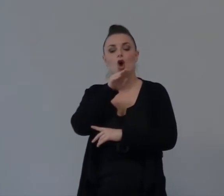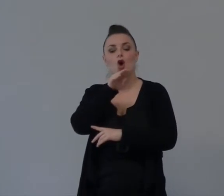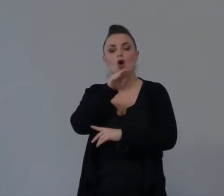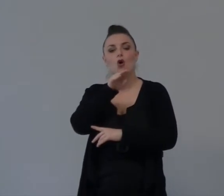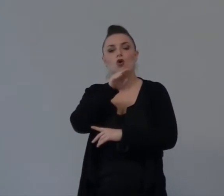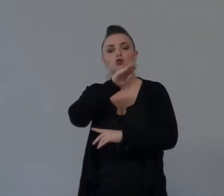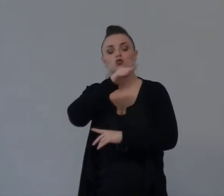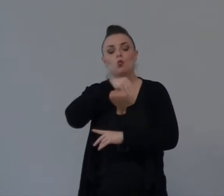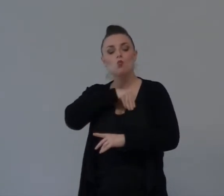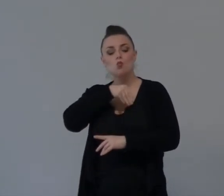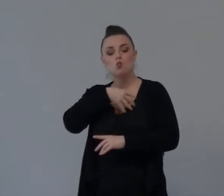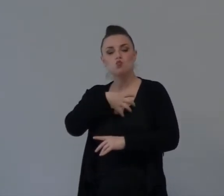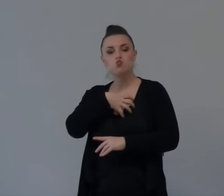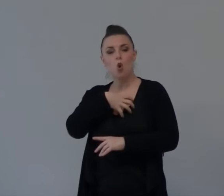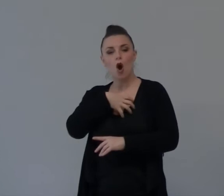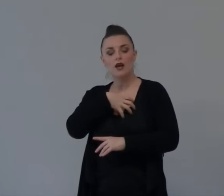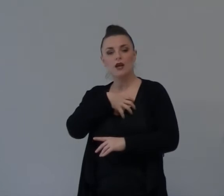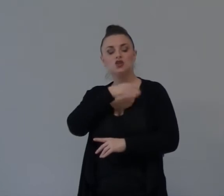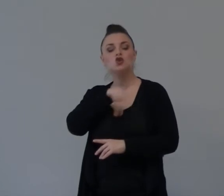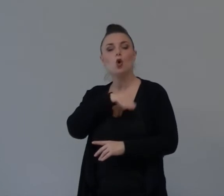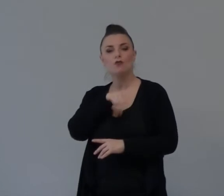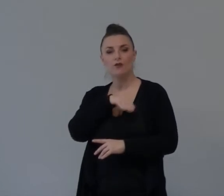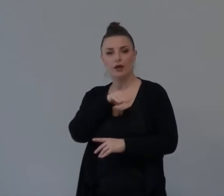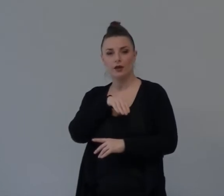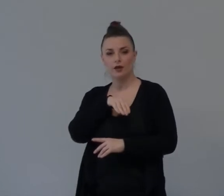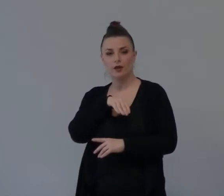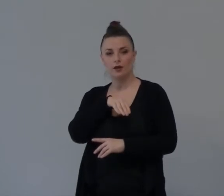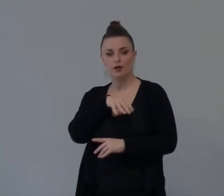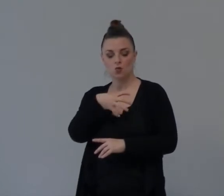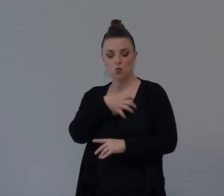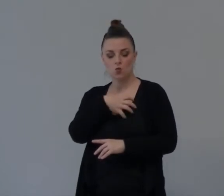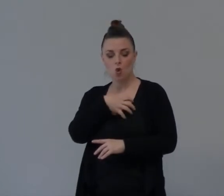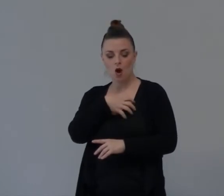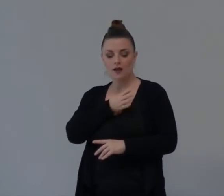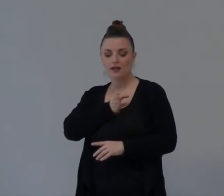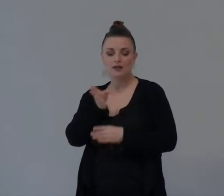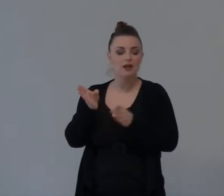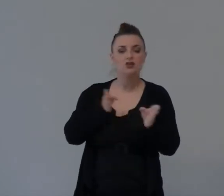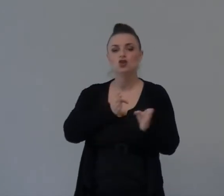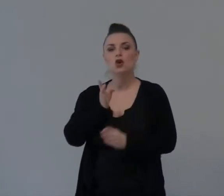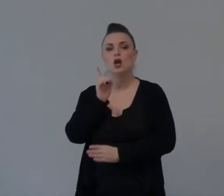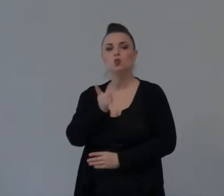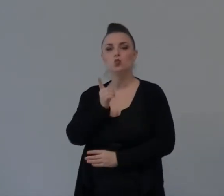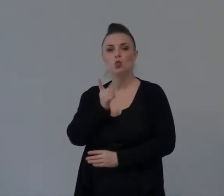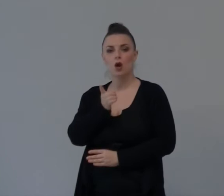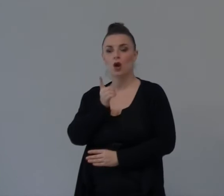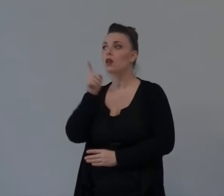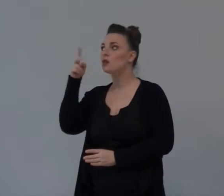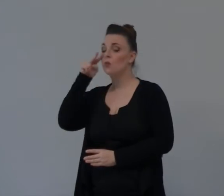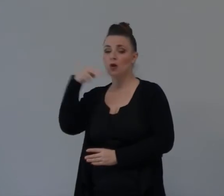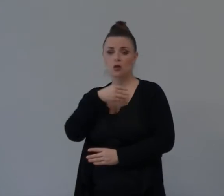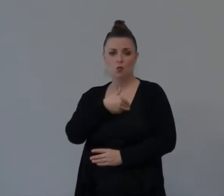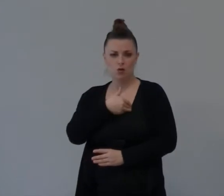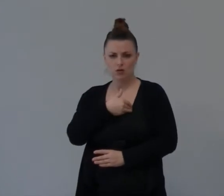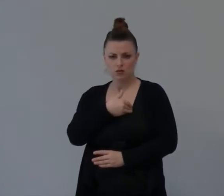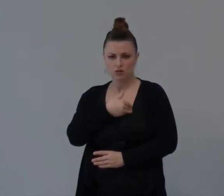Stai Dove Stai Il Tuo Cuore Con Chi Sta Il Tuo Cuore Essere Pove Non